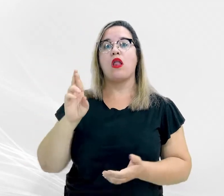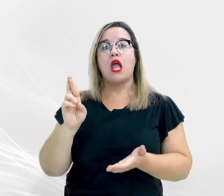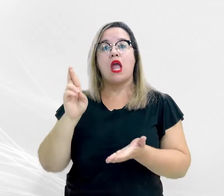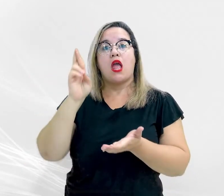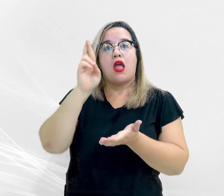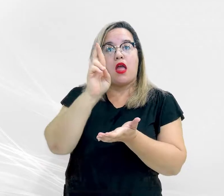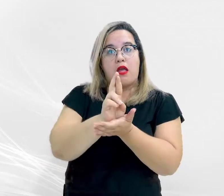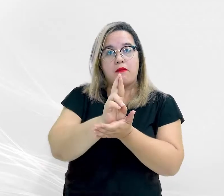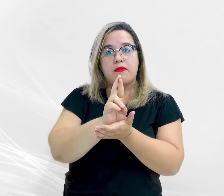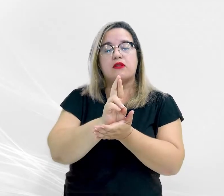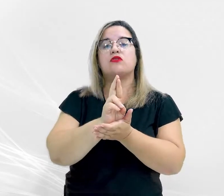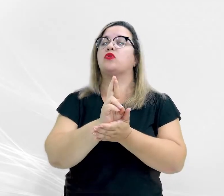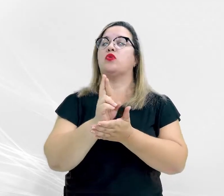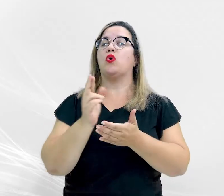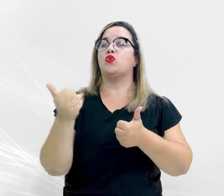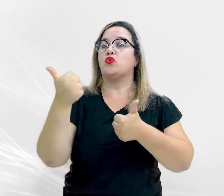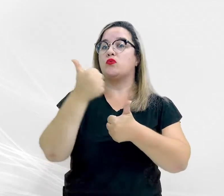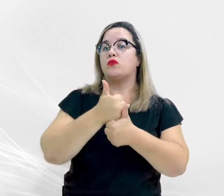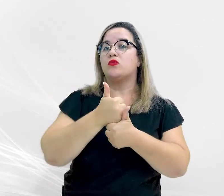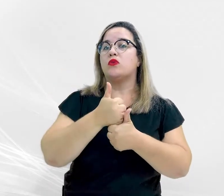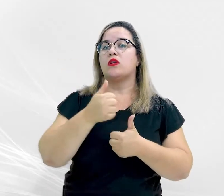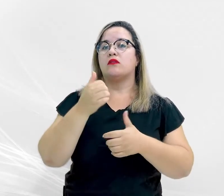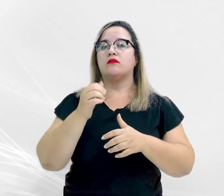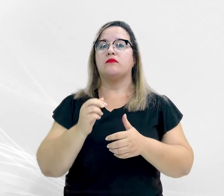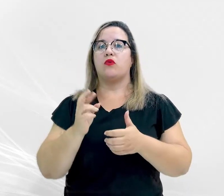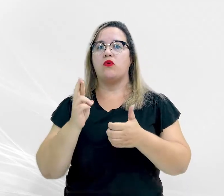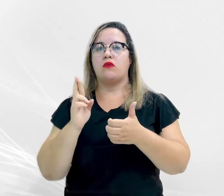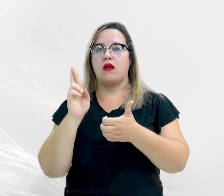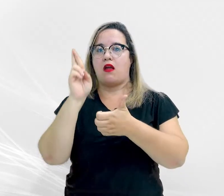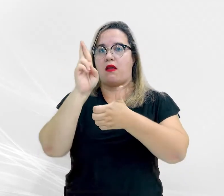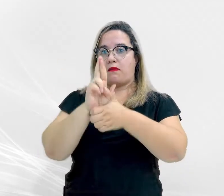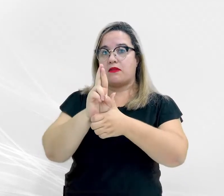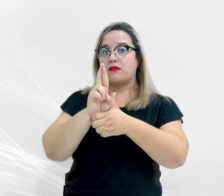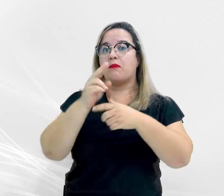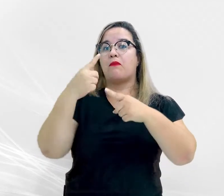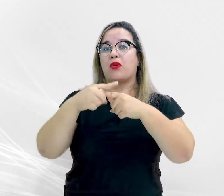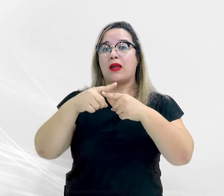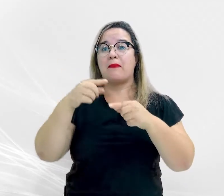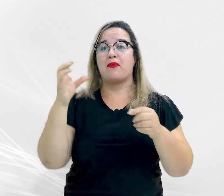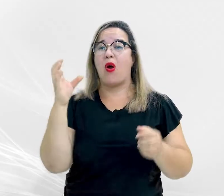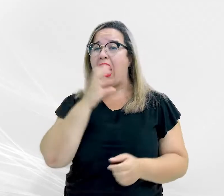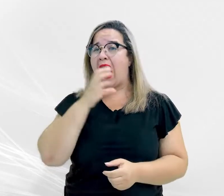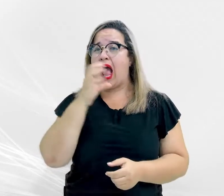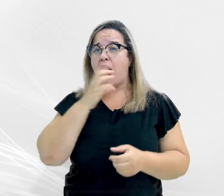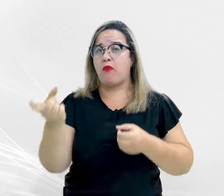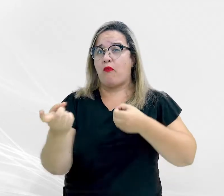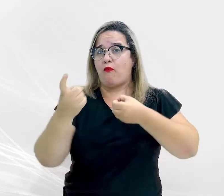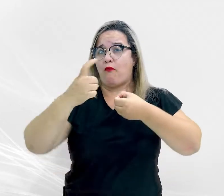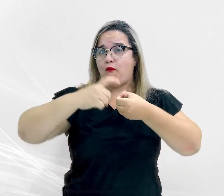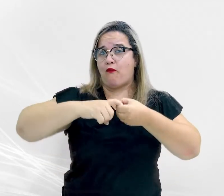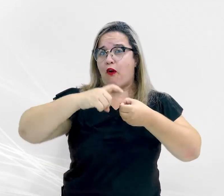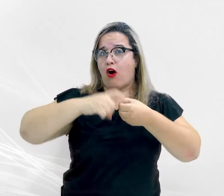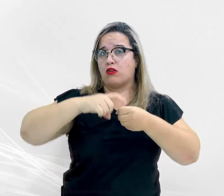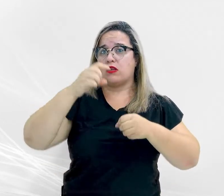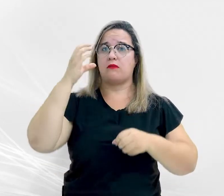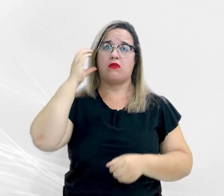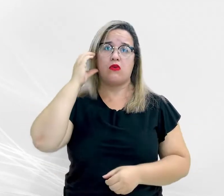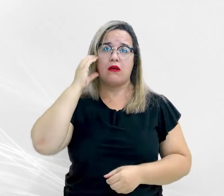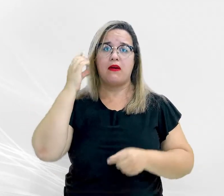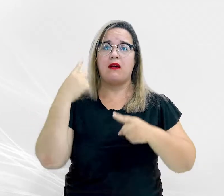Justiça José Antônio Borges Pereira, que teve que retornar às pressas a Cuiabá devido ao falecimento do coronel Jorge Luiz de Magalhães,